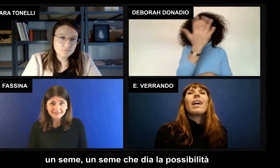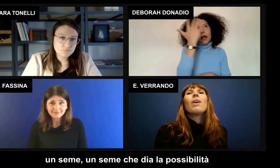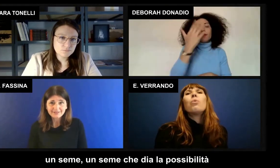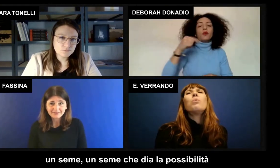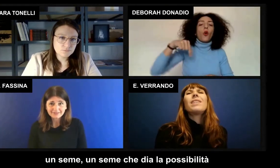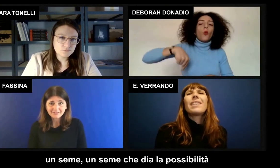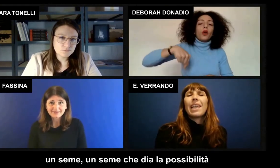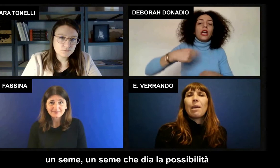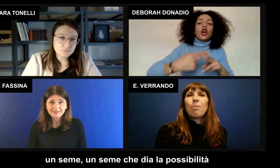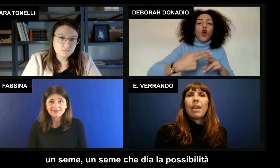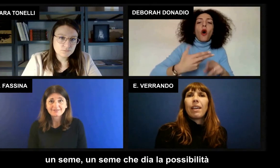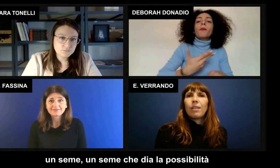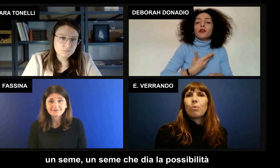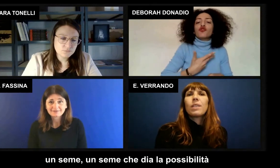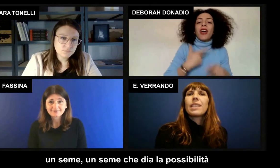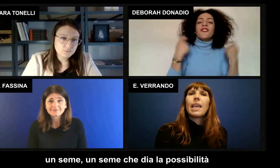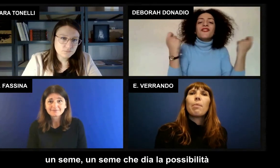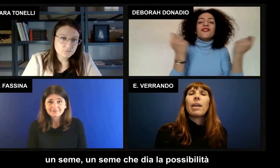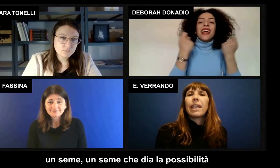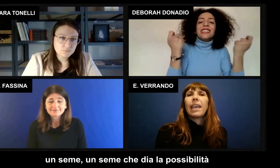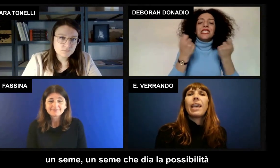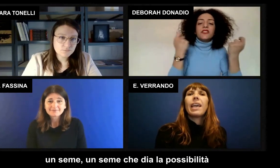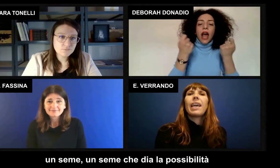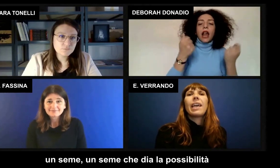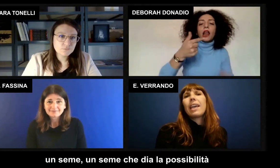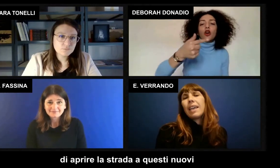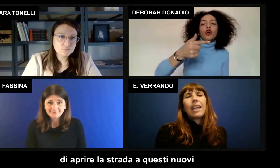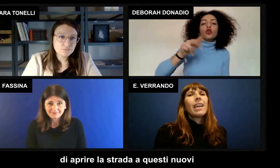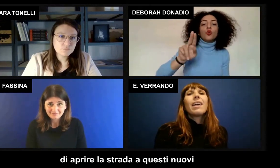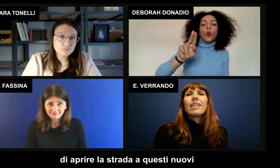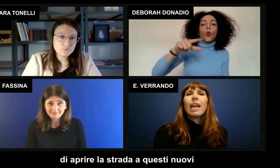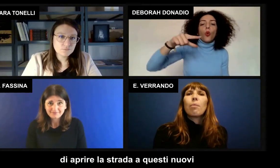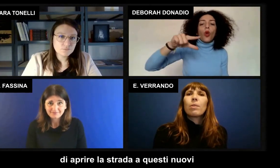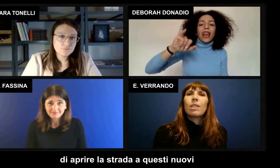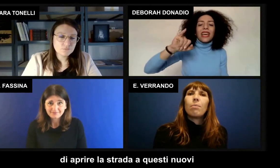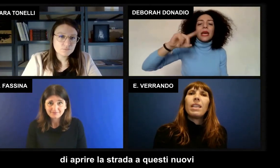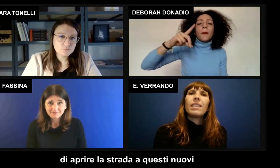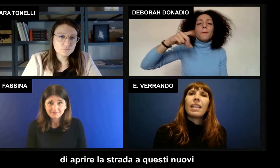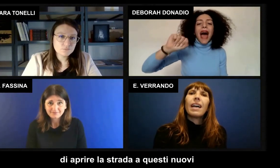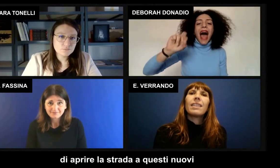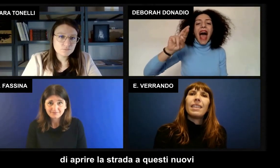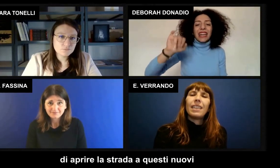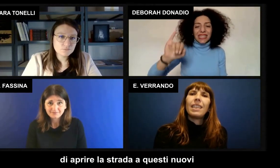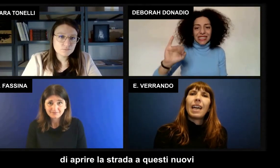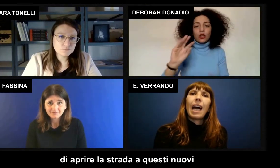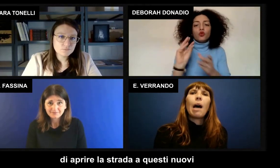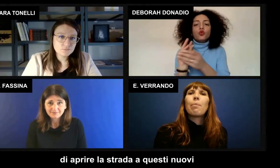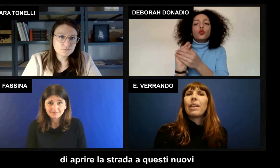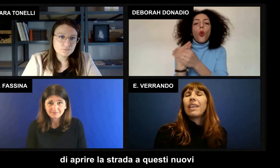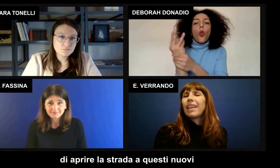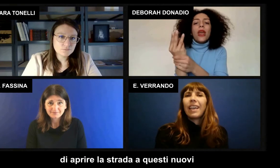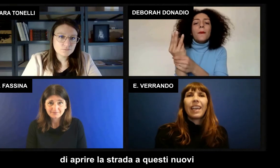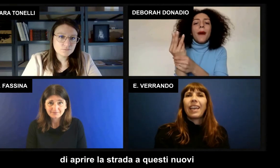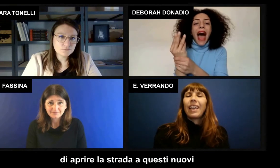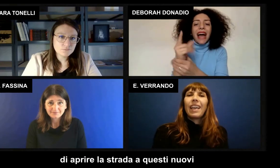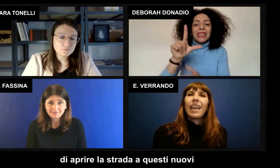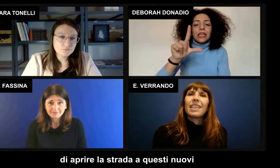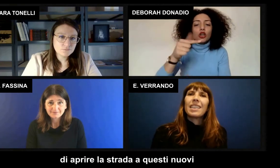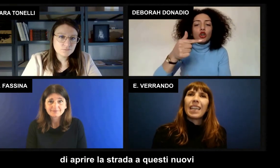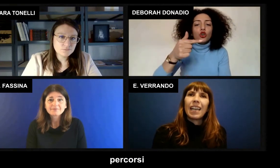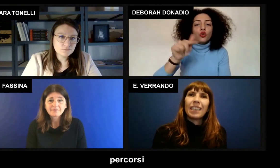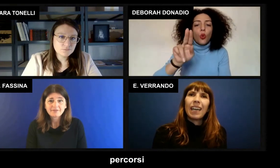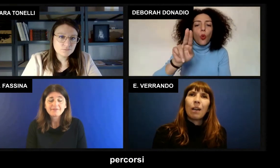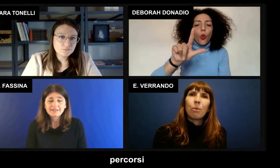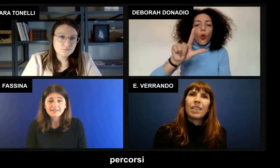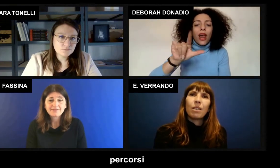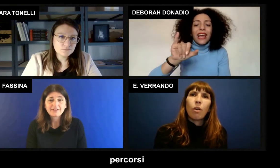un seme un seme che dia la possibilità di aprire la